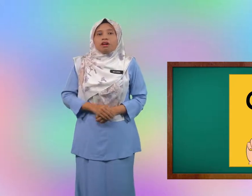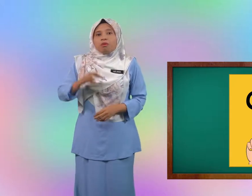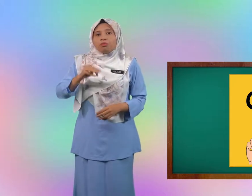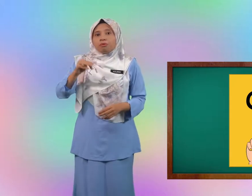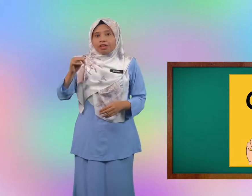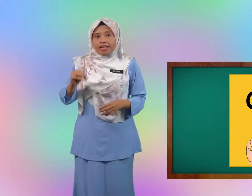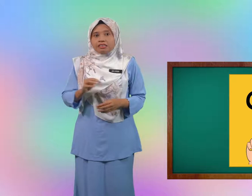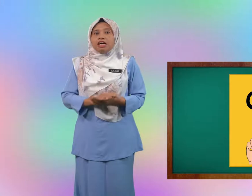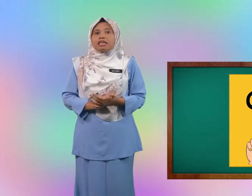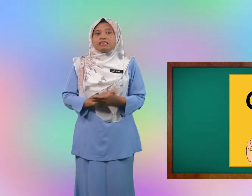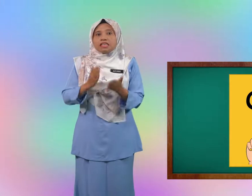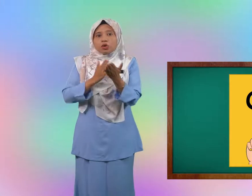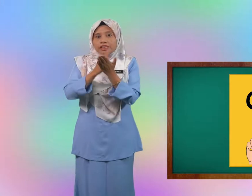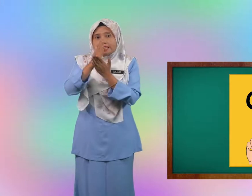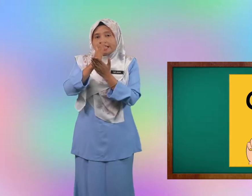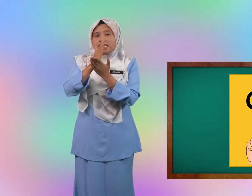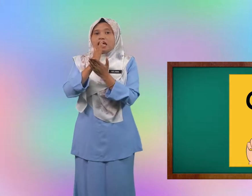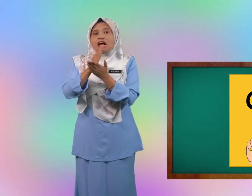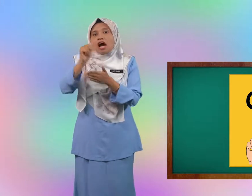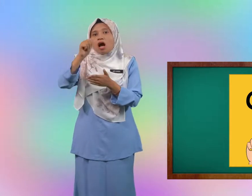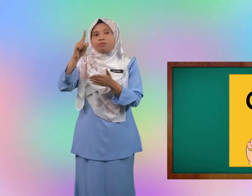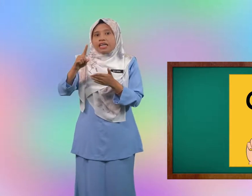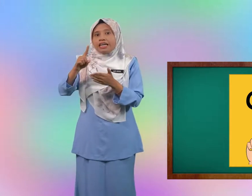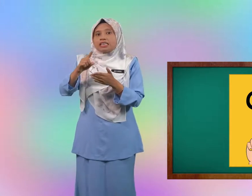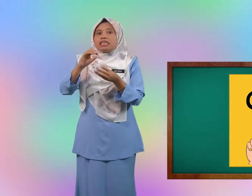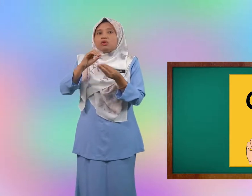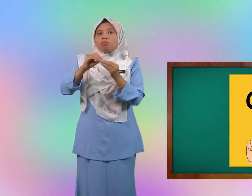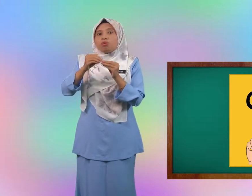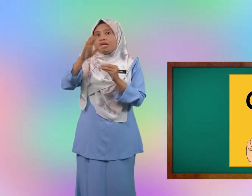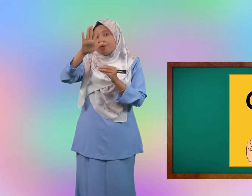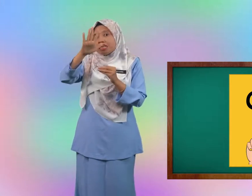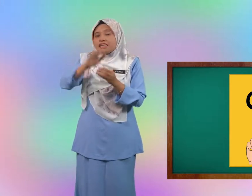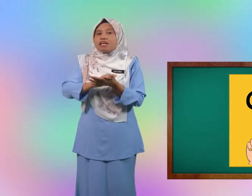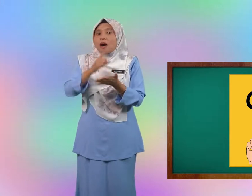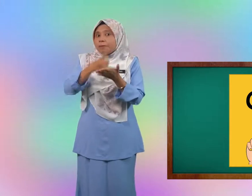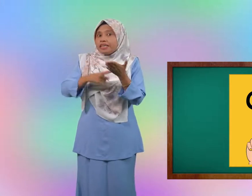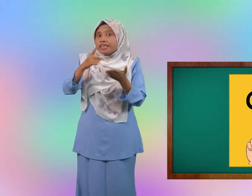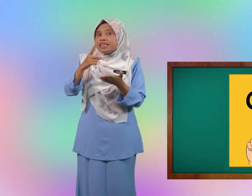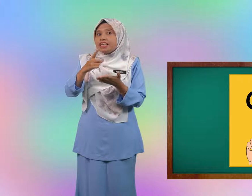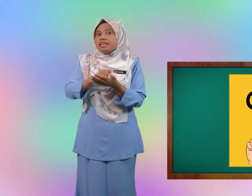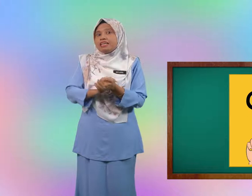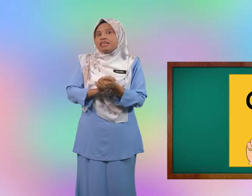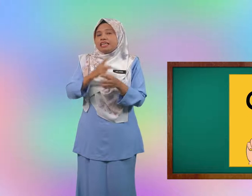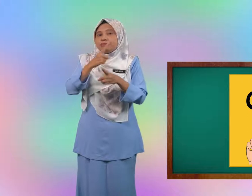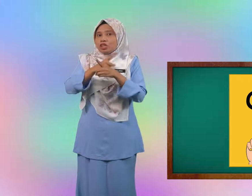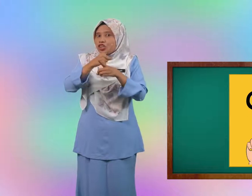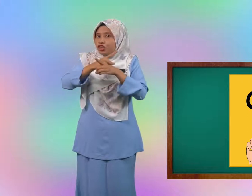Murid-murid, seterusnya abjad nombor lima. Apa dia? Ya, betul.